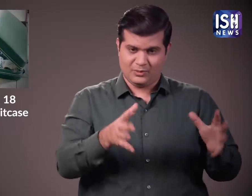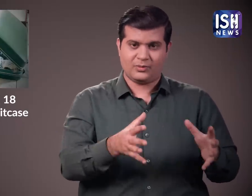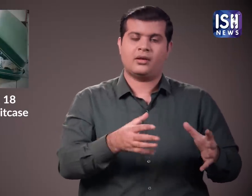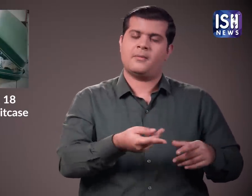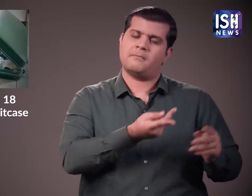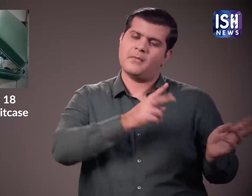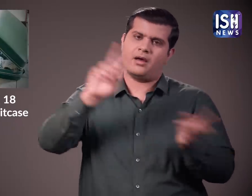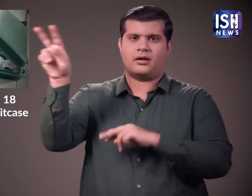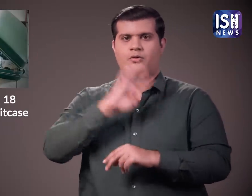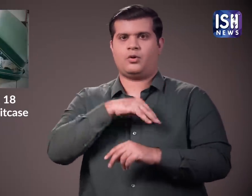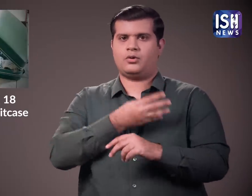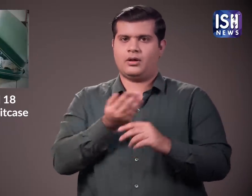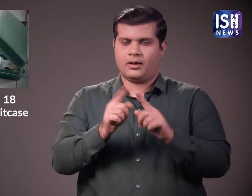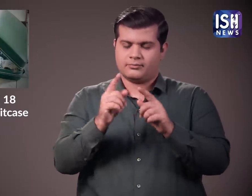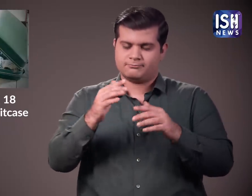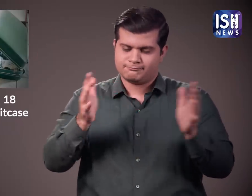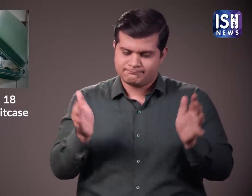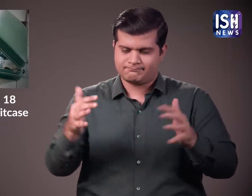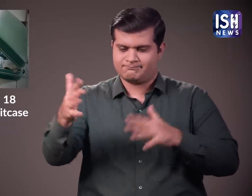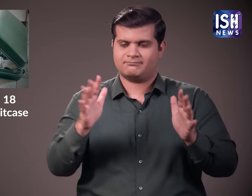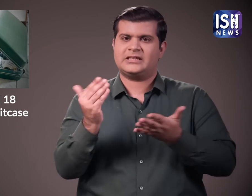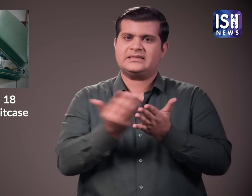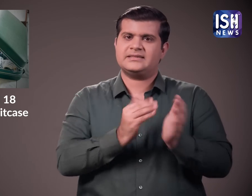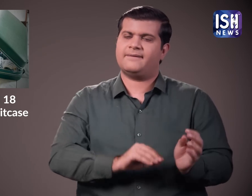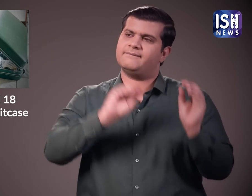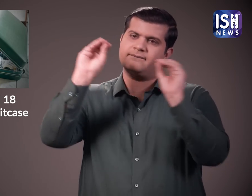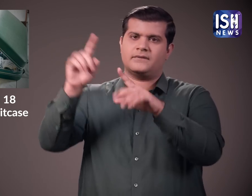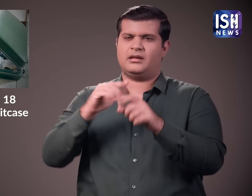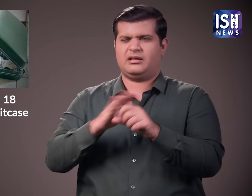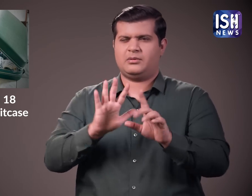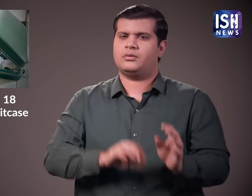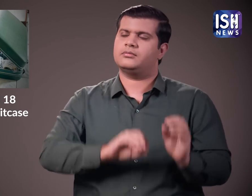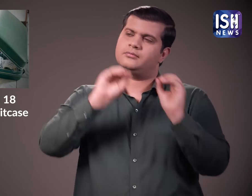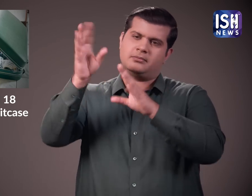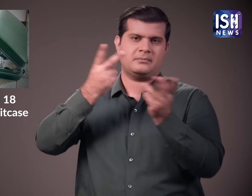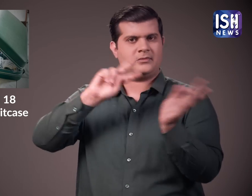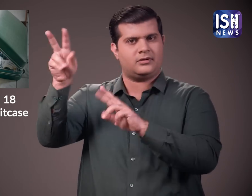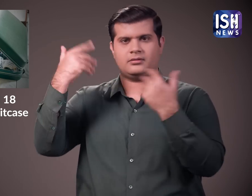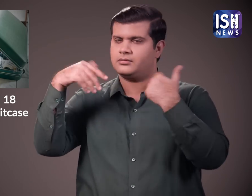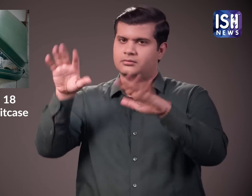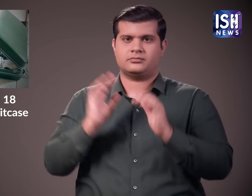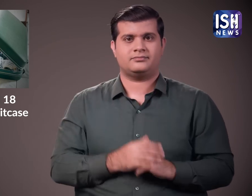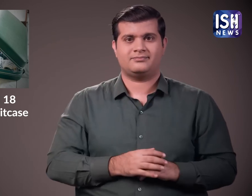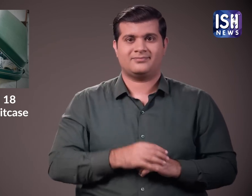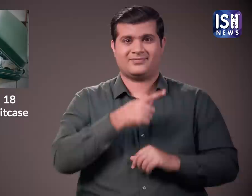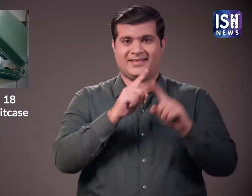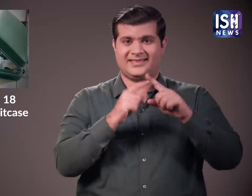वापस क्रोएशिया बेज दिया गया है। ट्रिया हाइफ